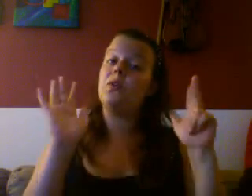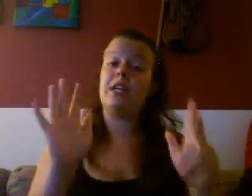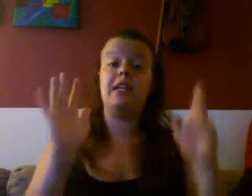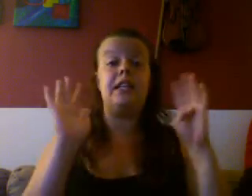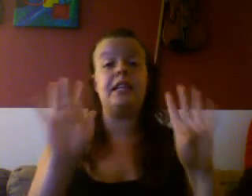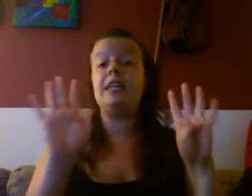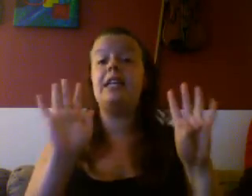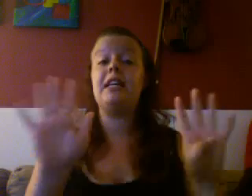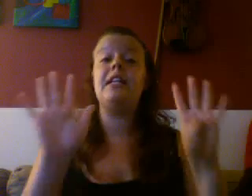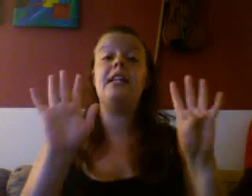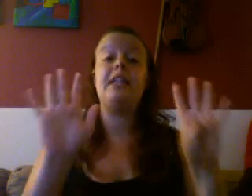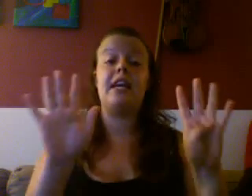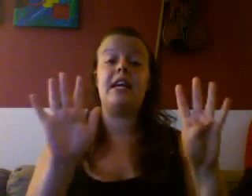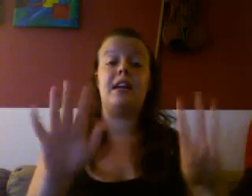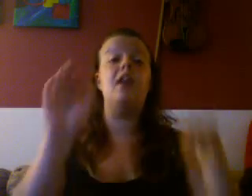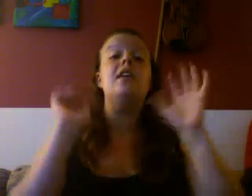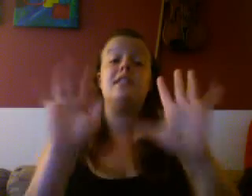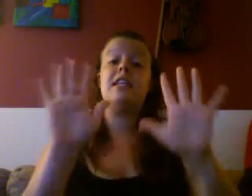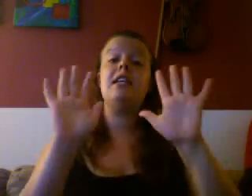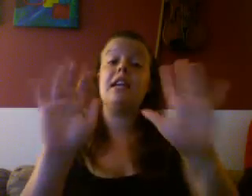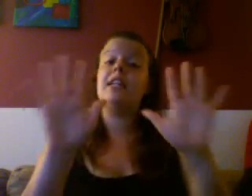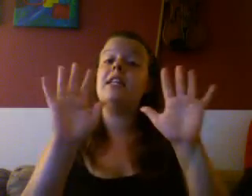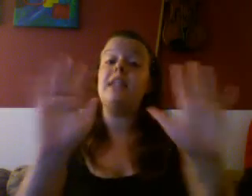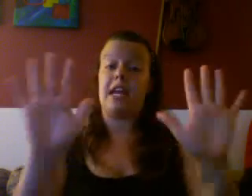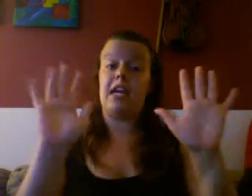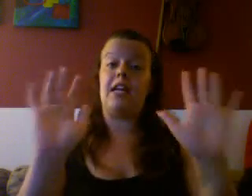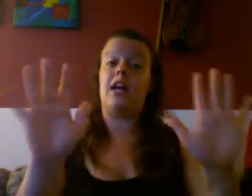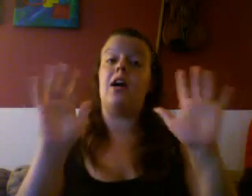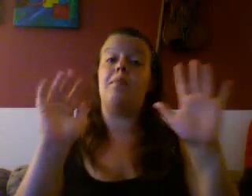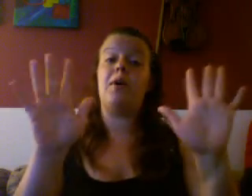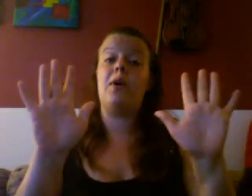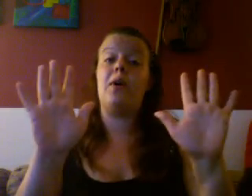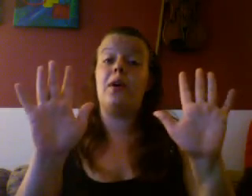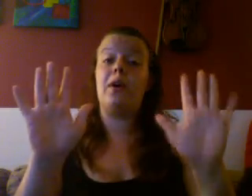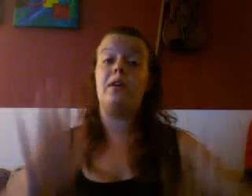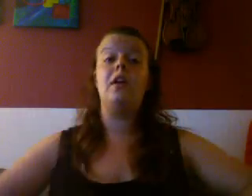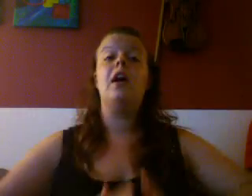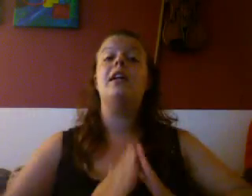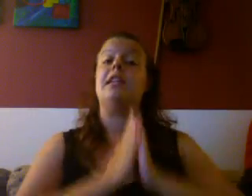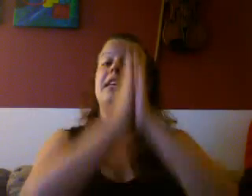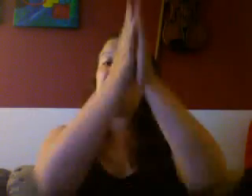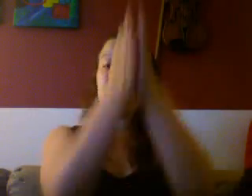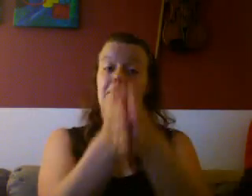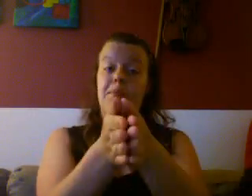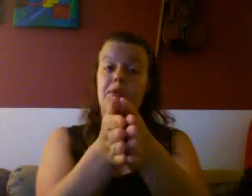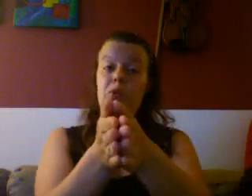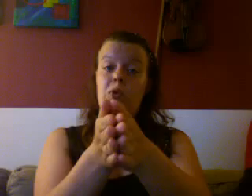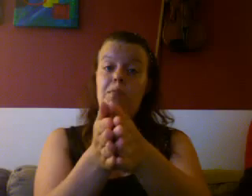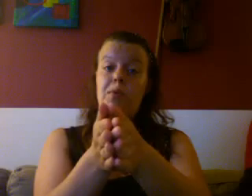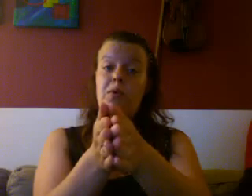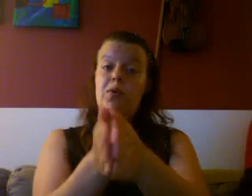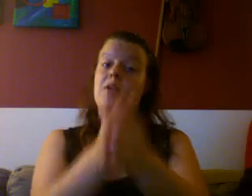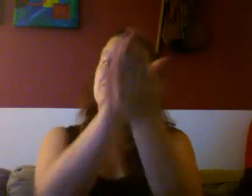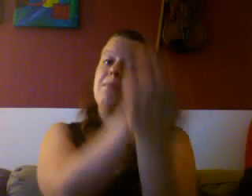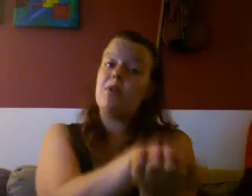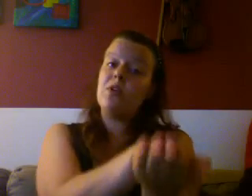indi, 9 indianer, 10 indianer, børn. De hoppede ud i båden, men båden